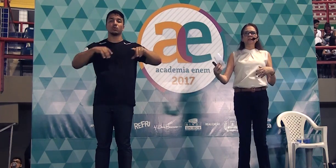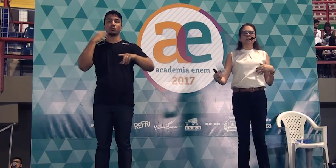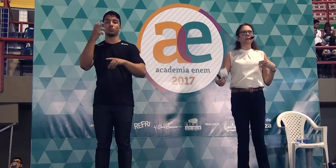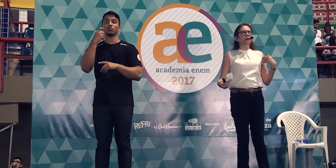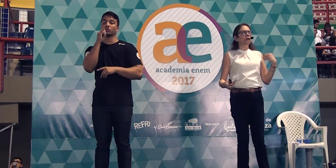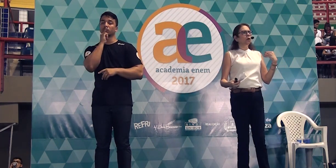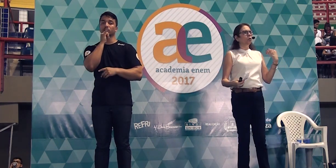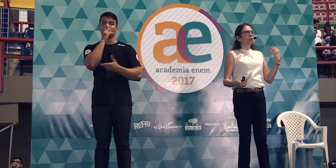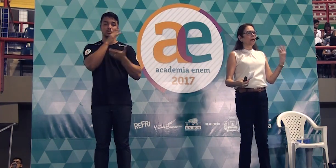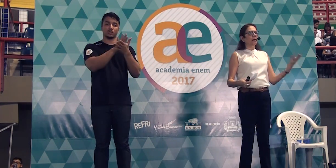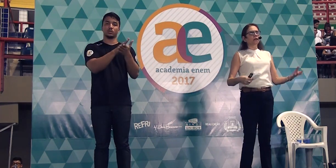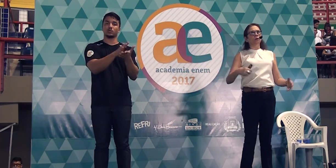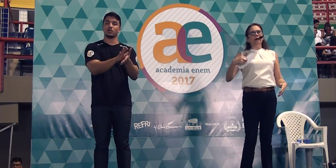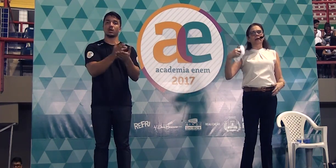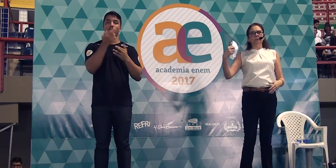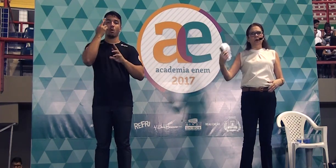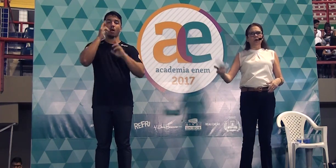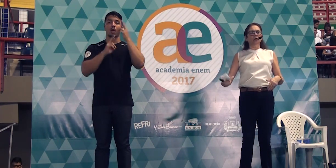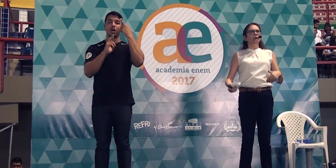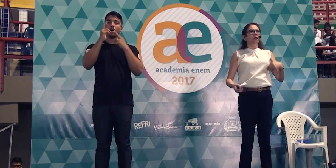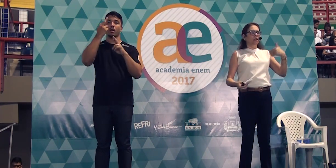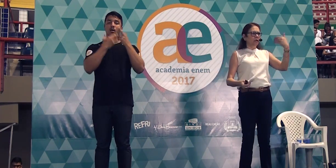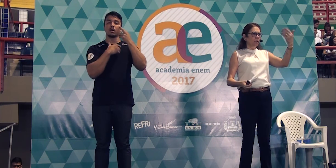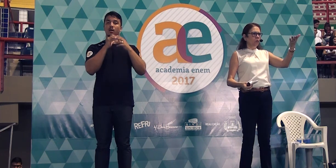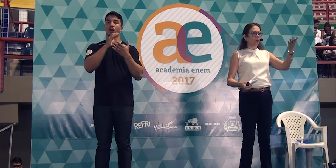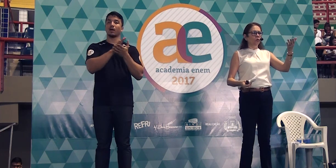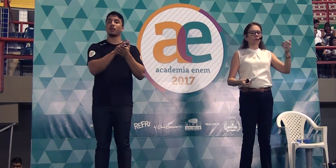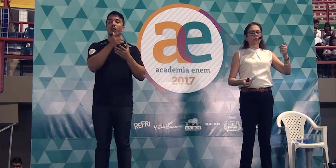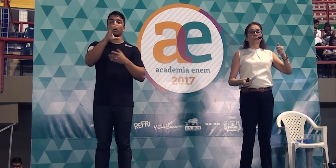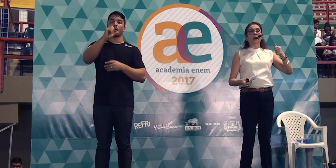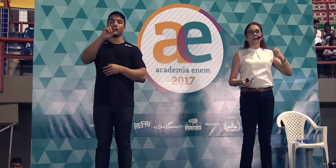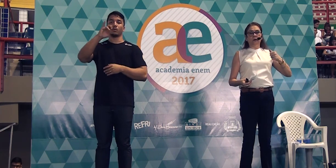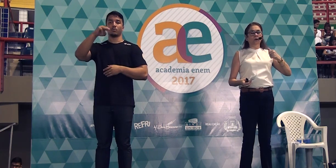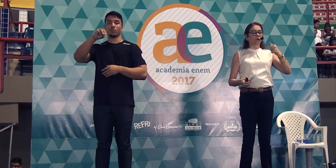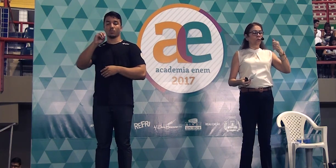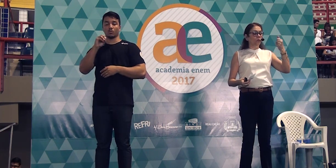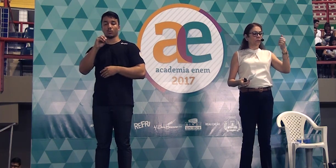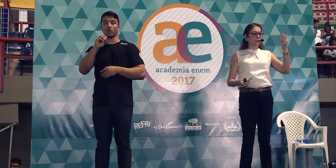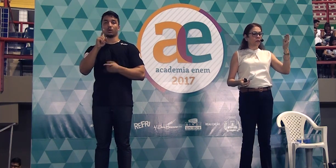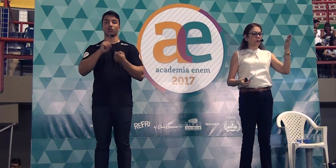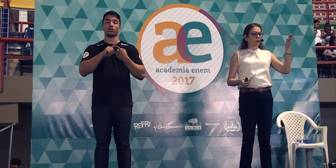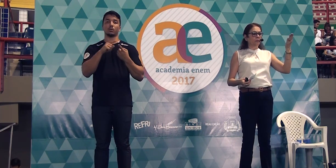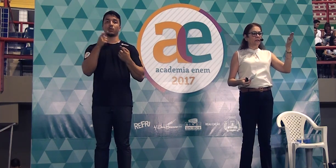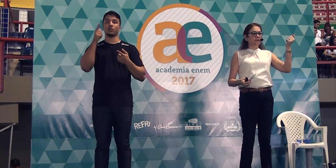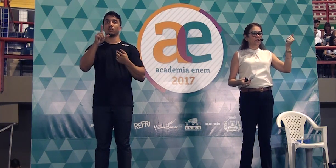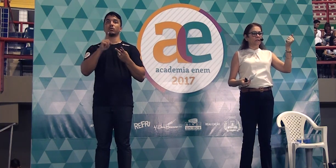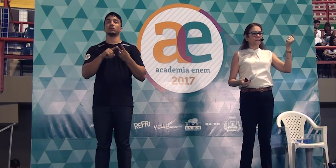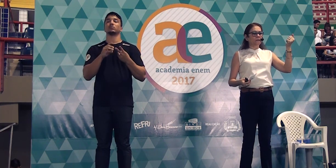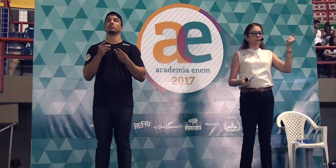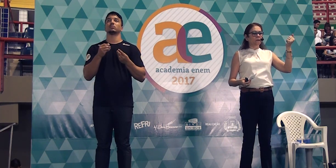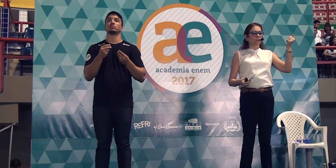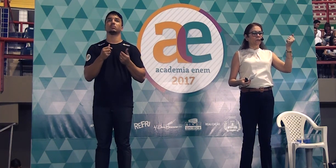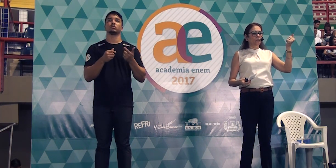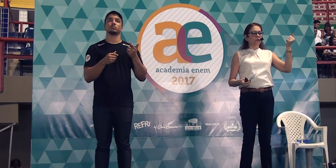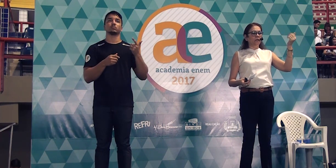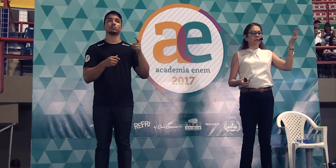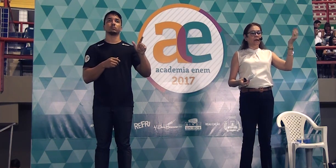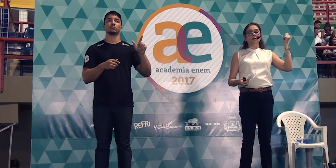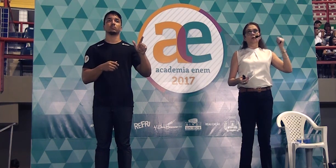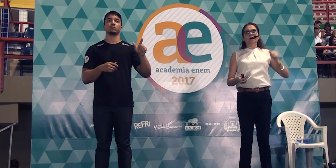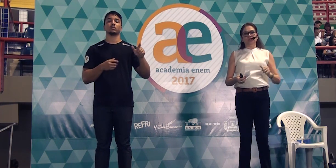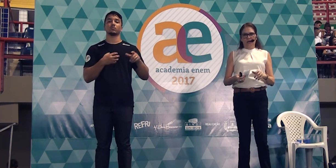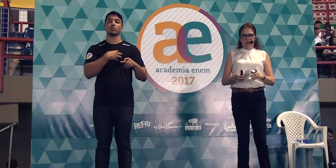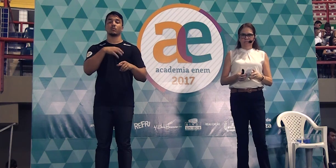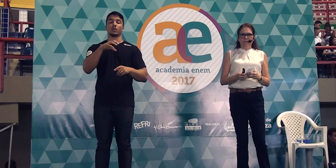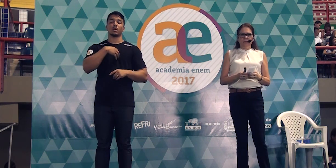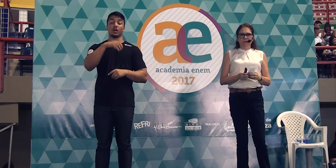exemplo, o samba, o reggae, o carimbó e o punk ou o... como é que se diz? O que tem